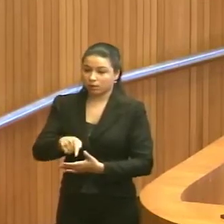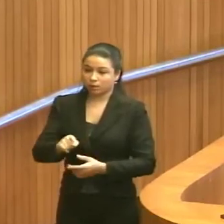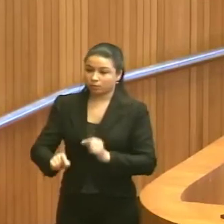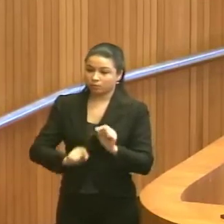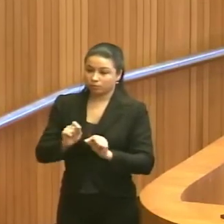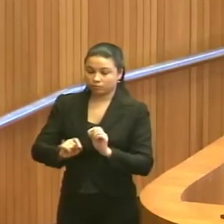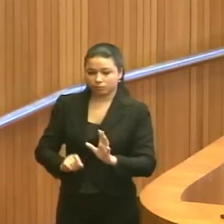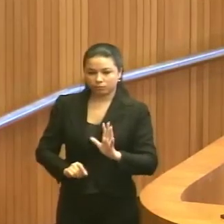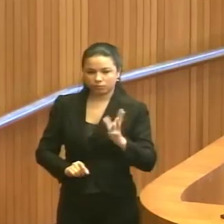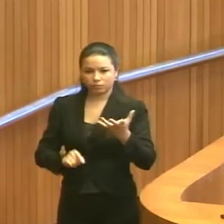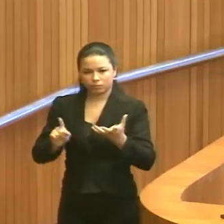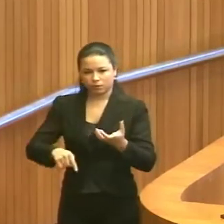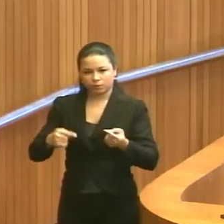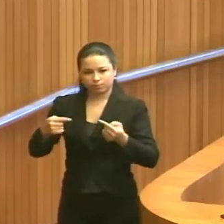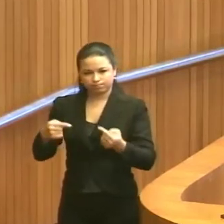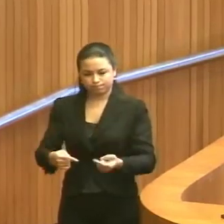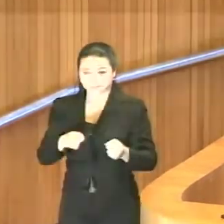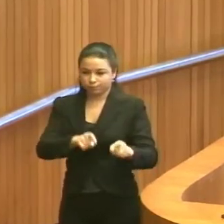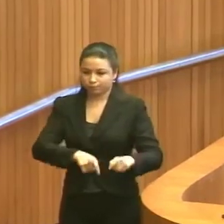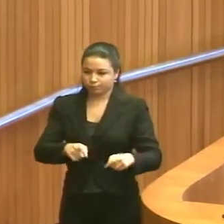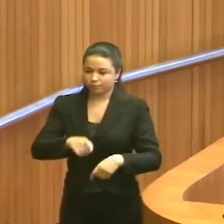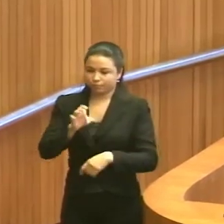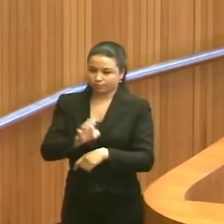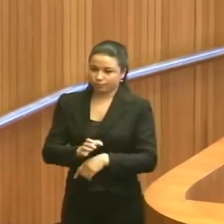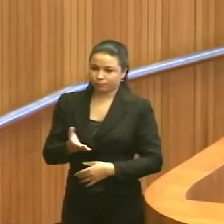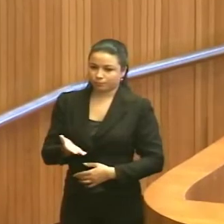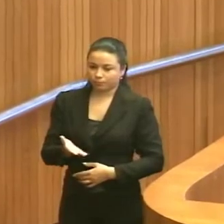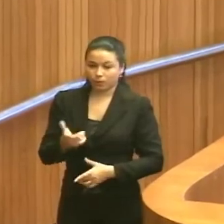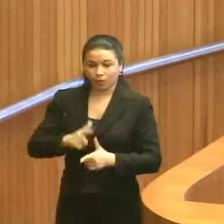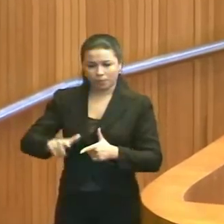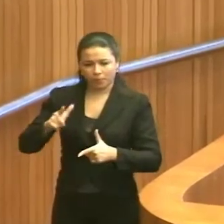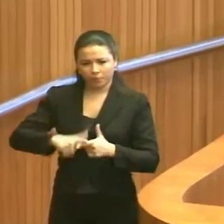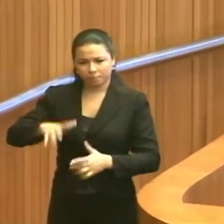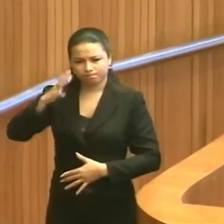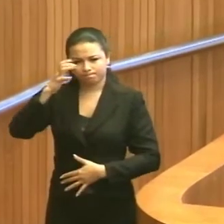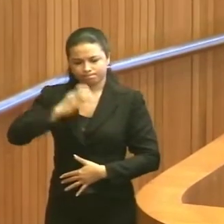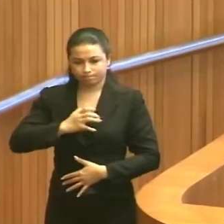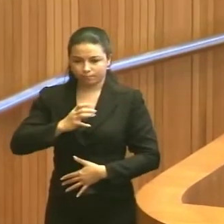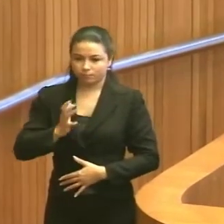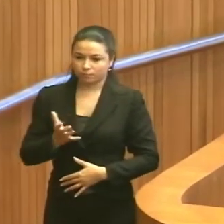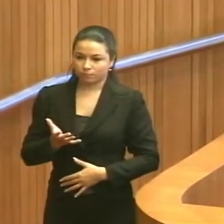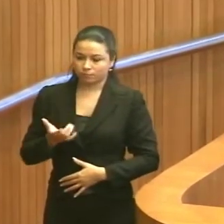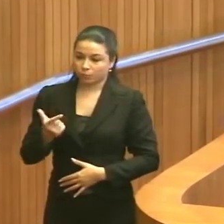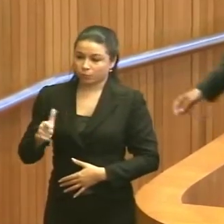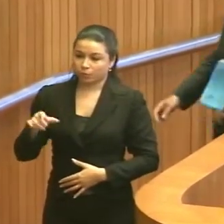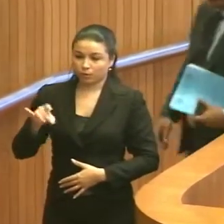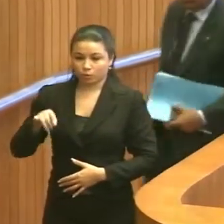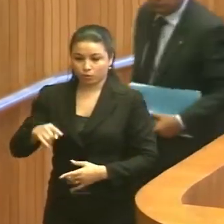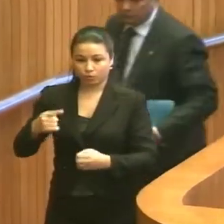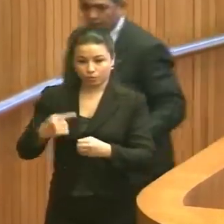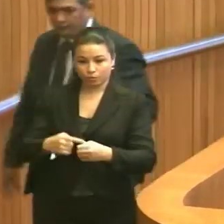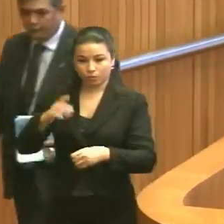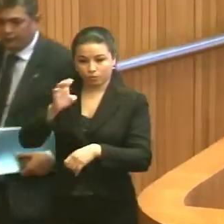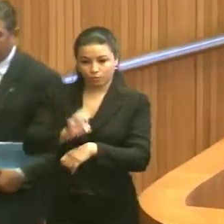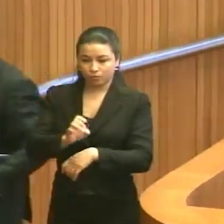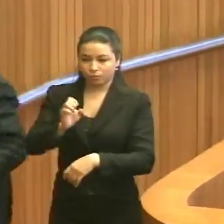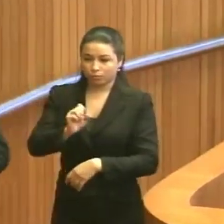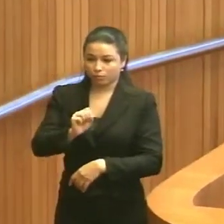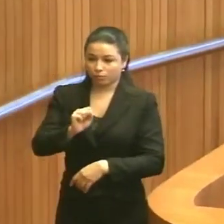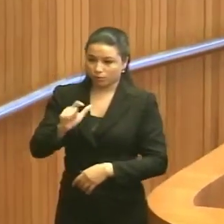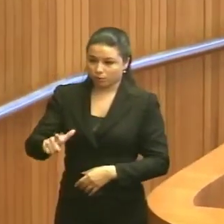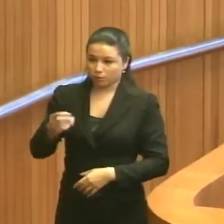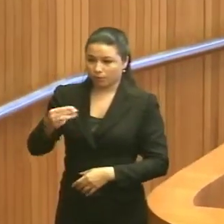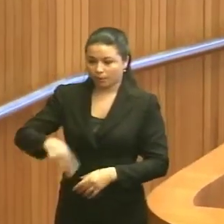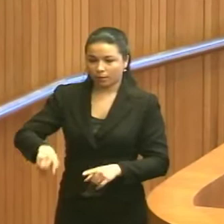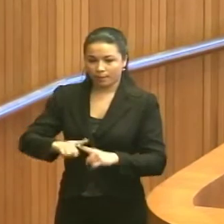uma situação que é conflito agrário no Estado. Um problema sério, que não é só do interior do Estado de São Luís,